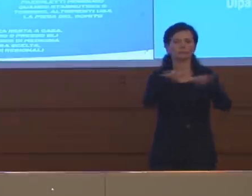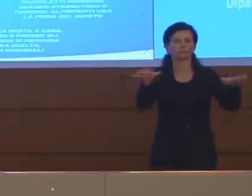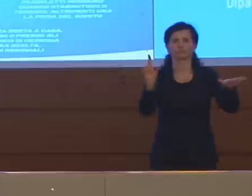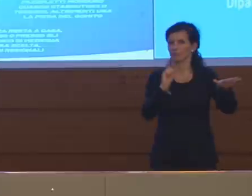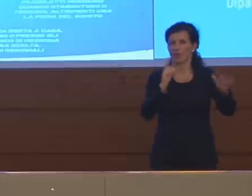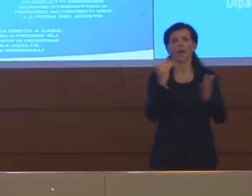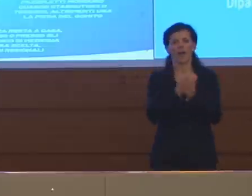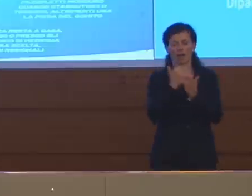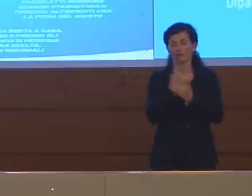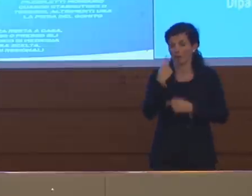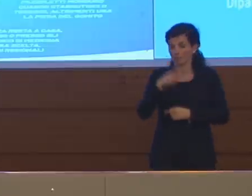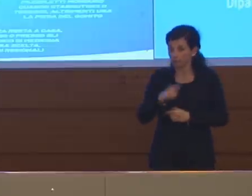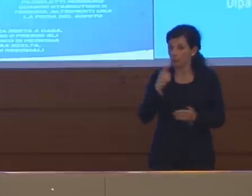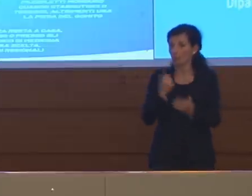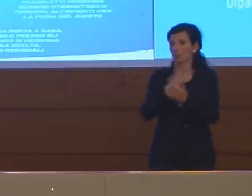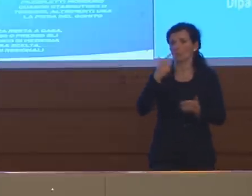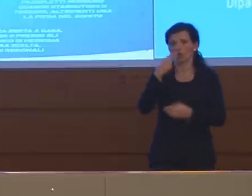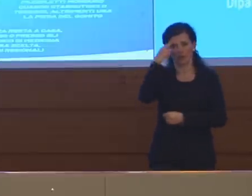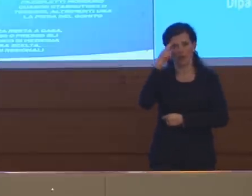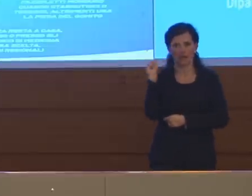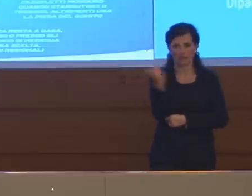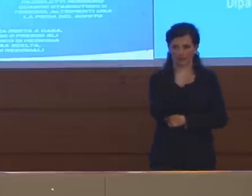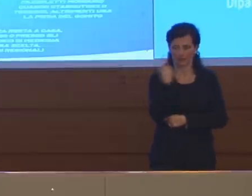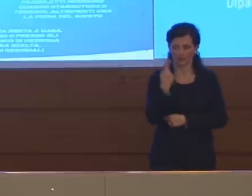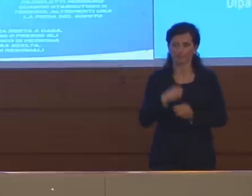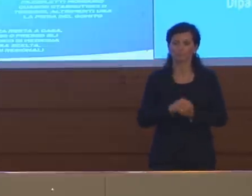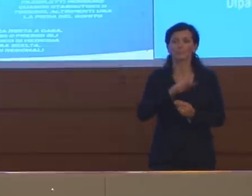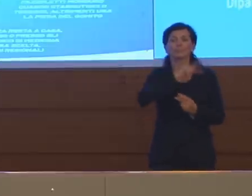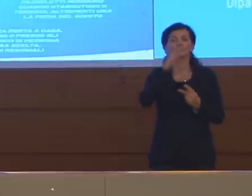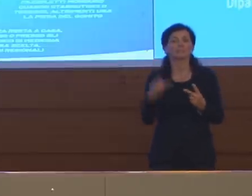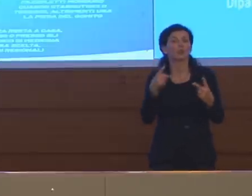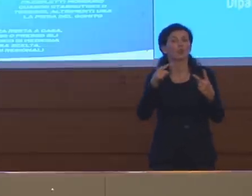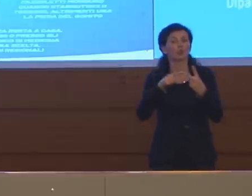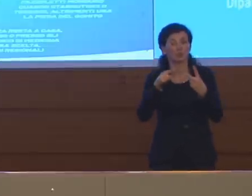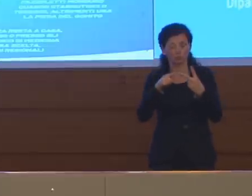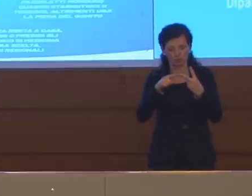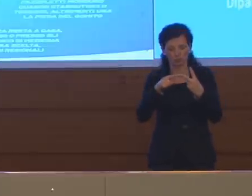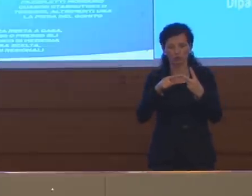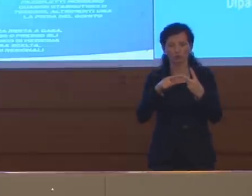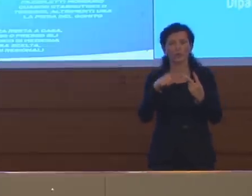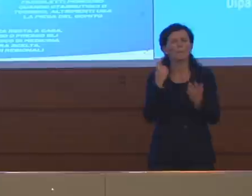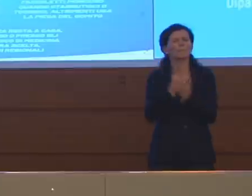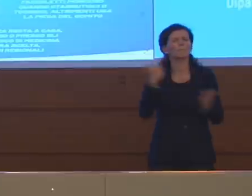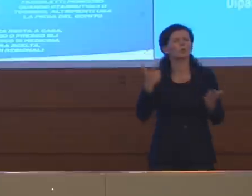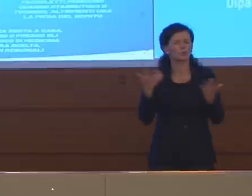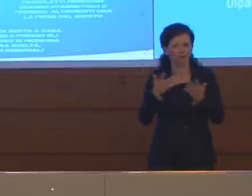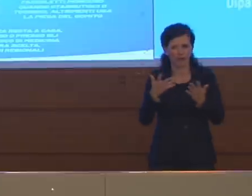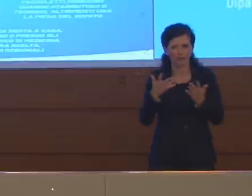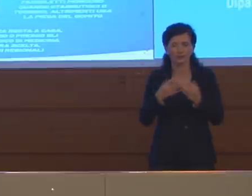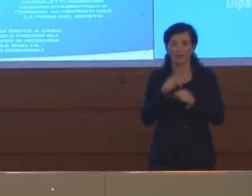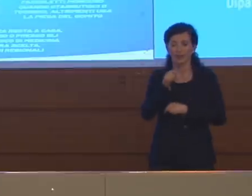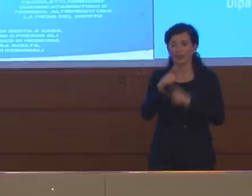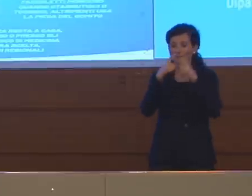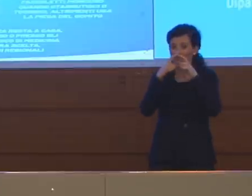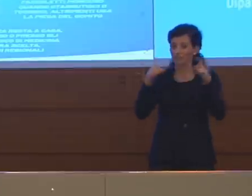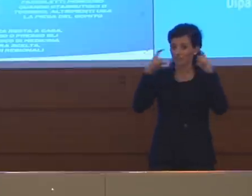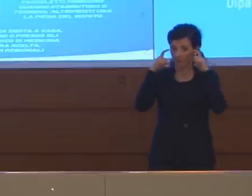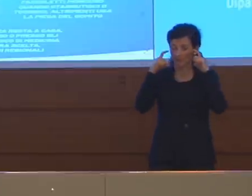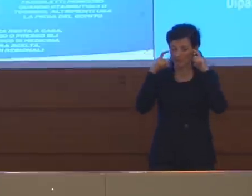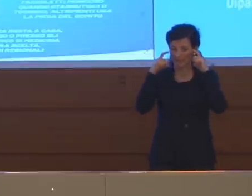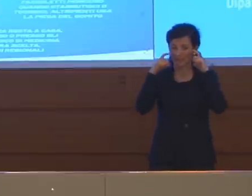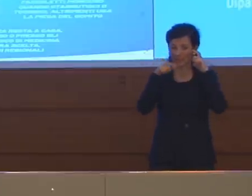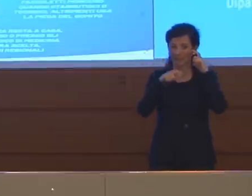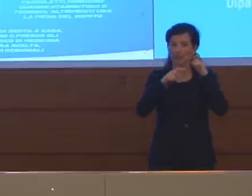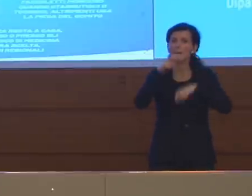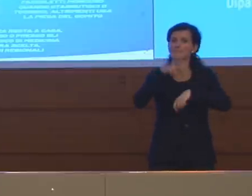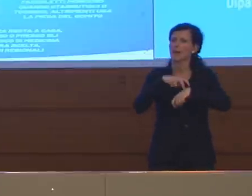dobbiamo avere presente. Il secondo elemento importante focalizzandoci sulle mascherine cosiddette non mediche,